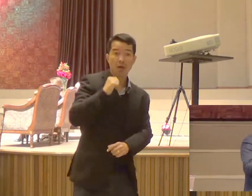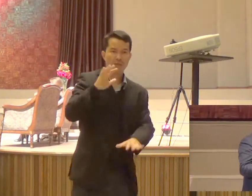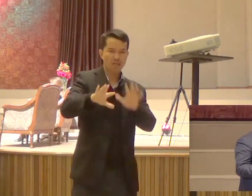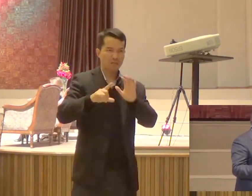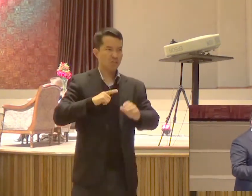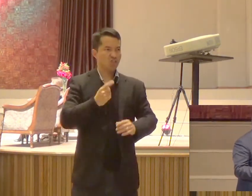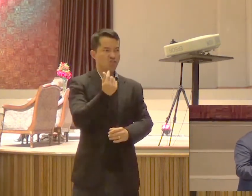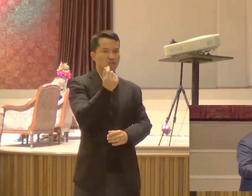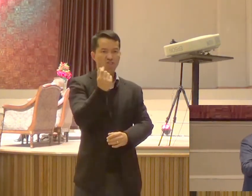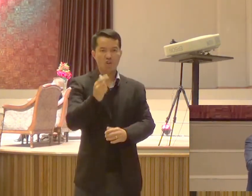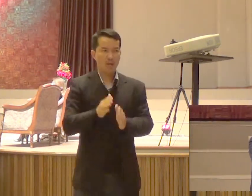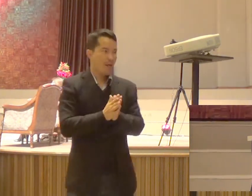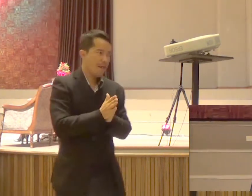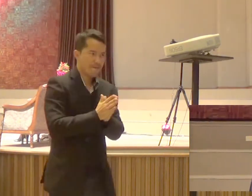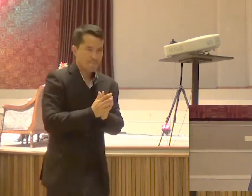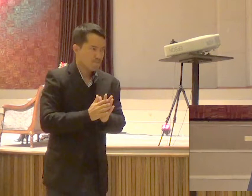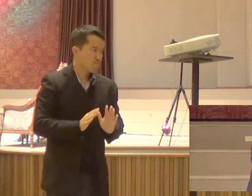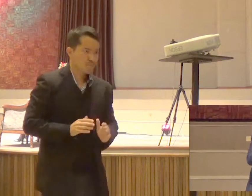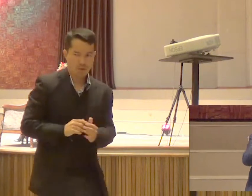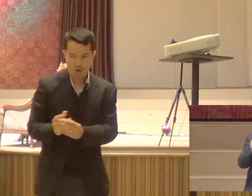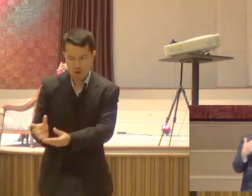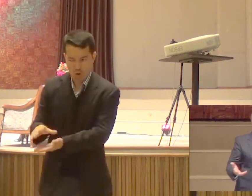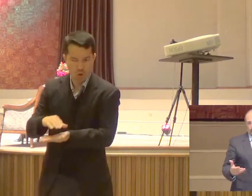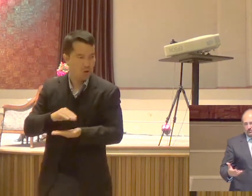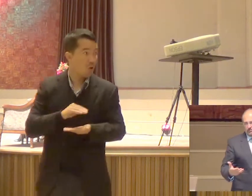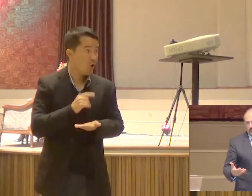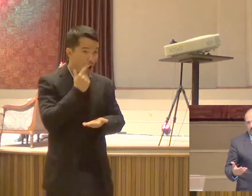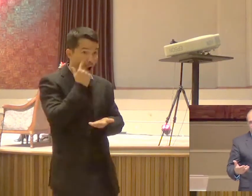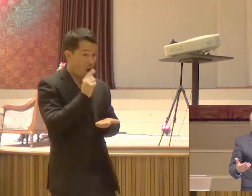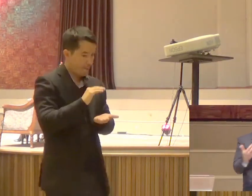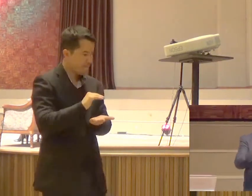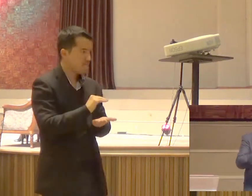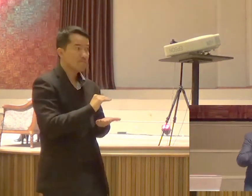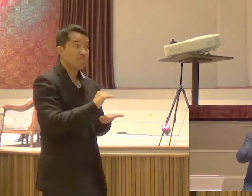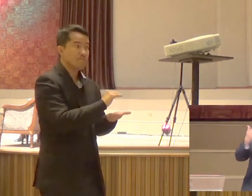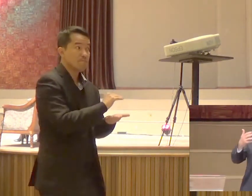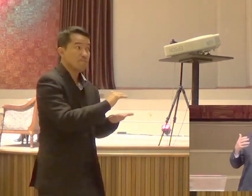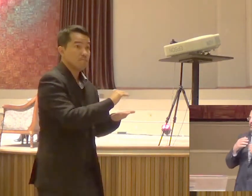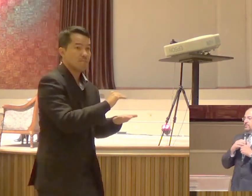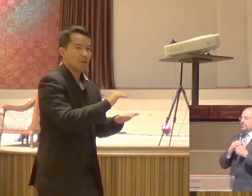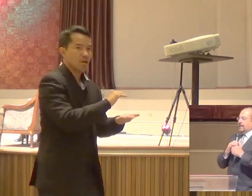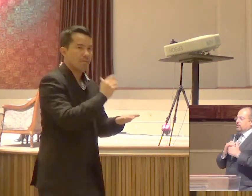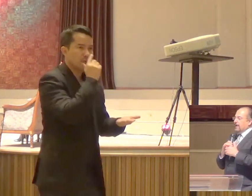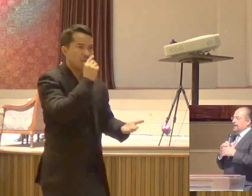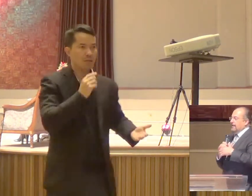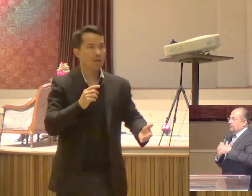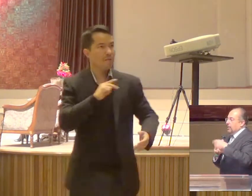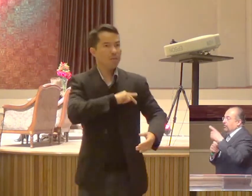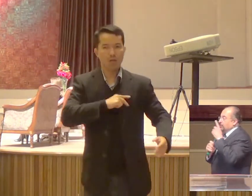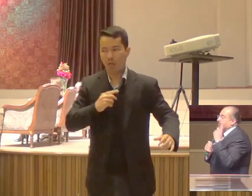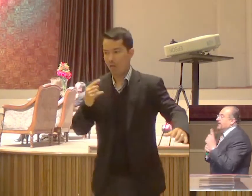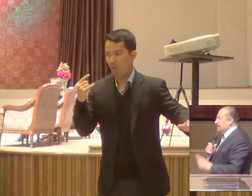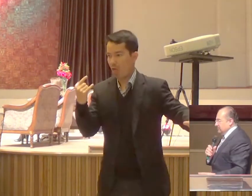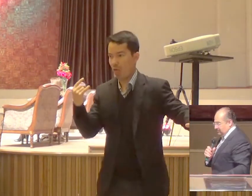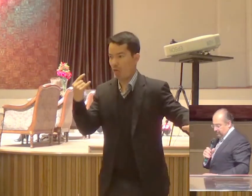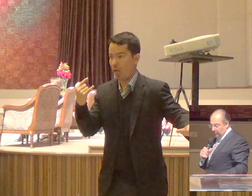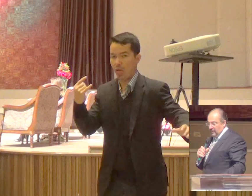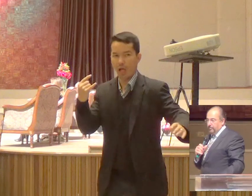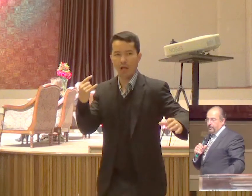ou não Se ele é em dinheiro Ou não Muitas vezes a propina Está numa promoção A